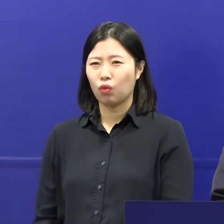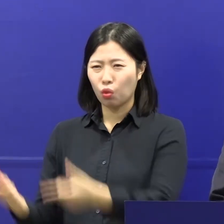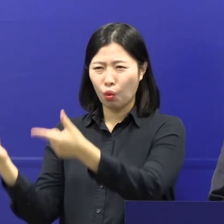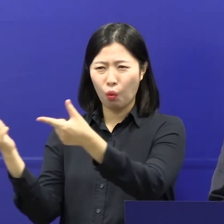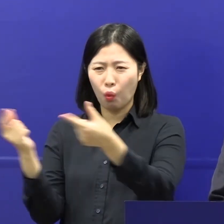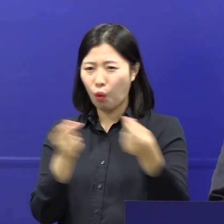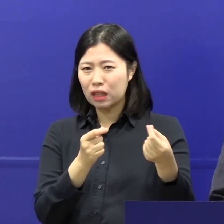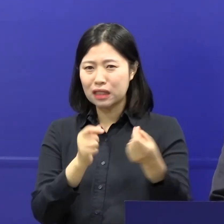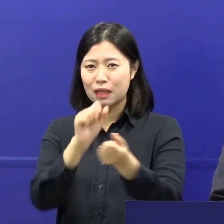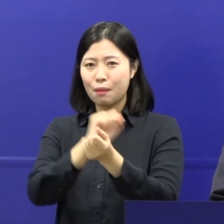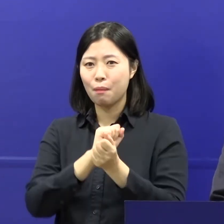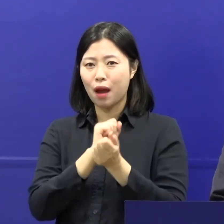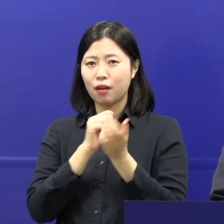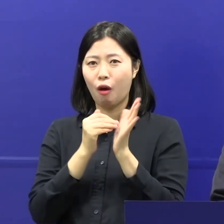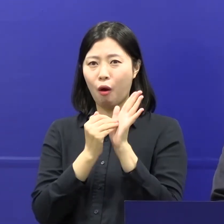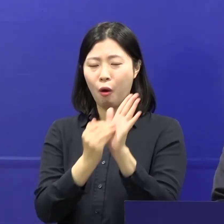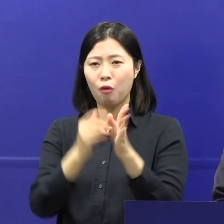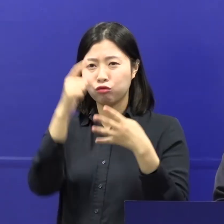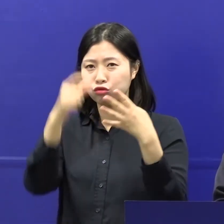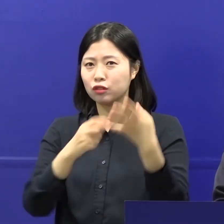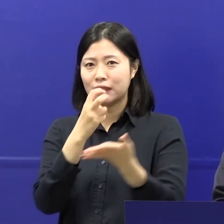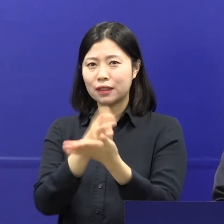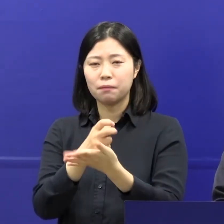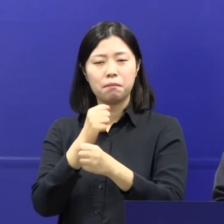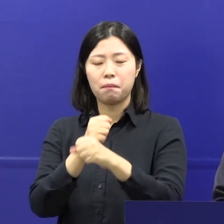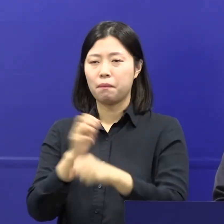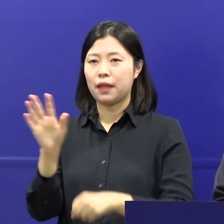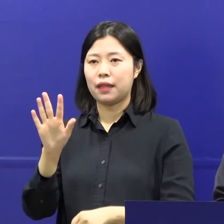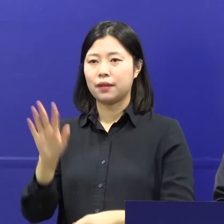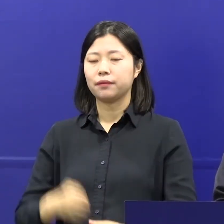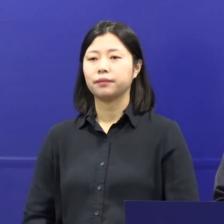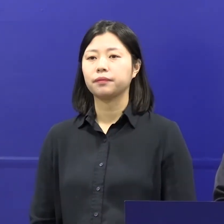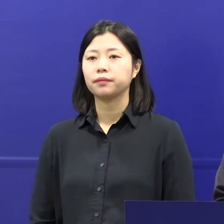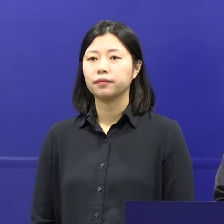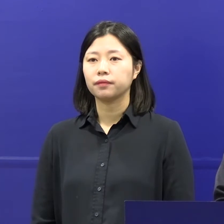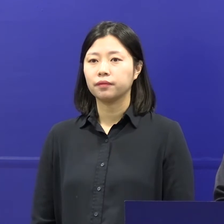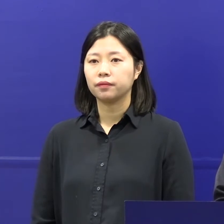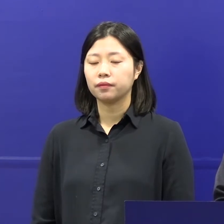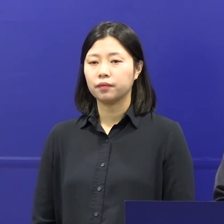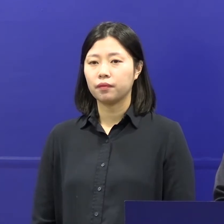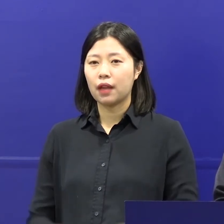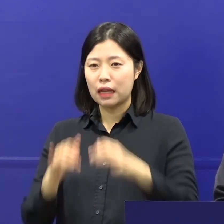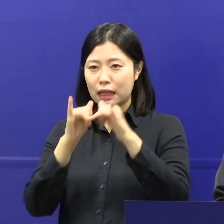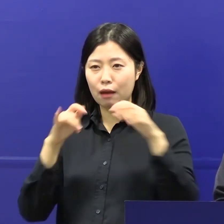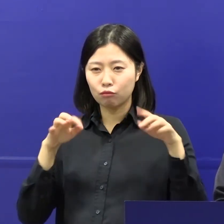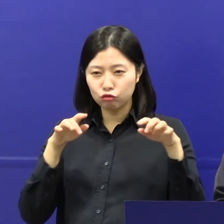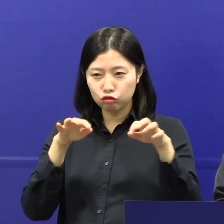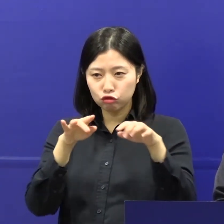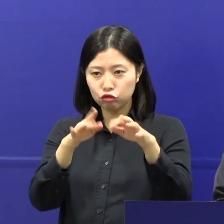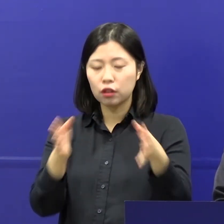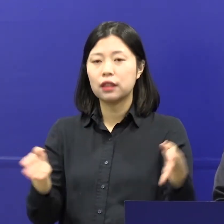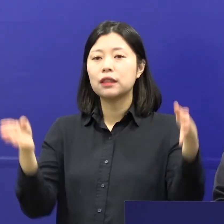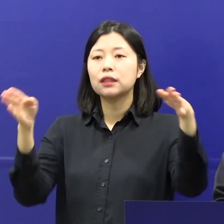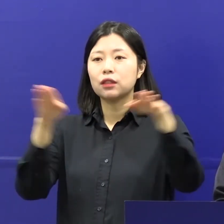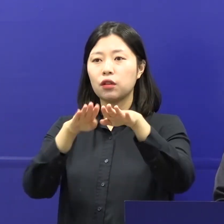인한 시민 불편을 줄이도록 한 것입니다. 다중유행시설을 기준으로 3단계 분류해서